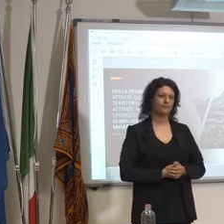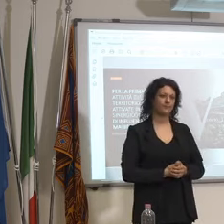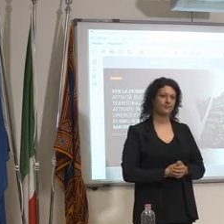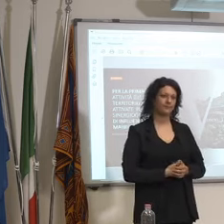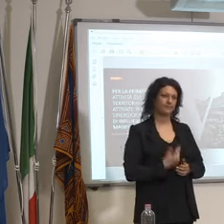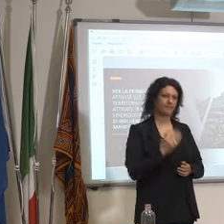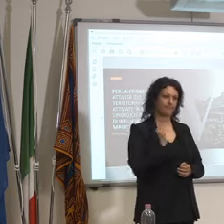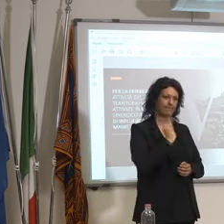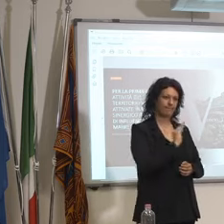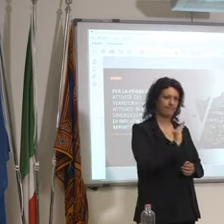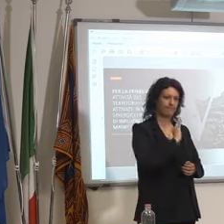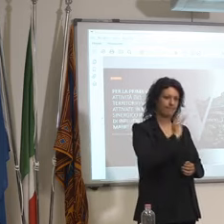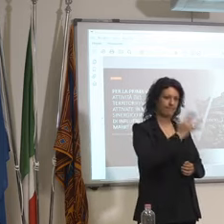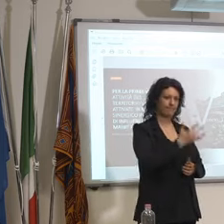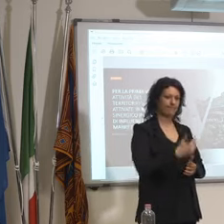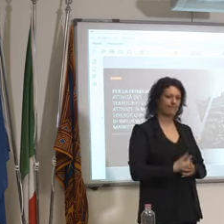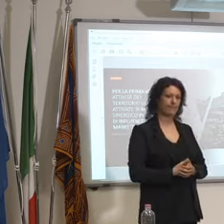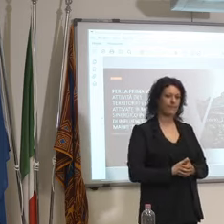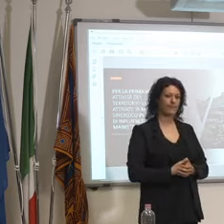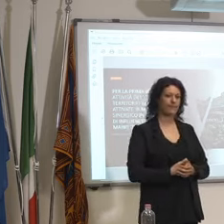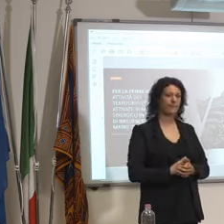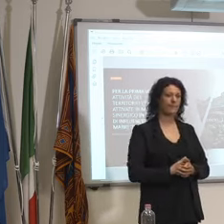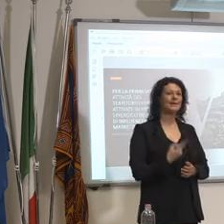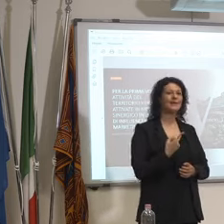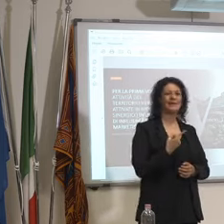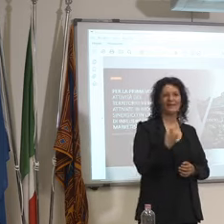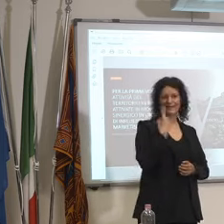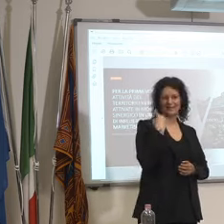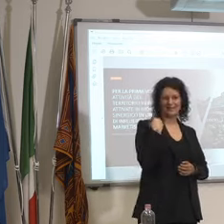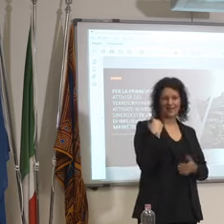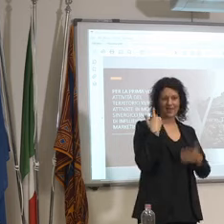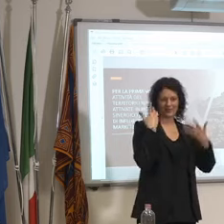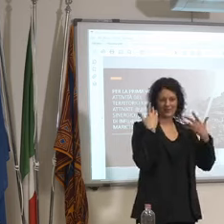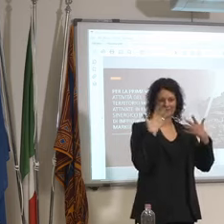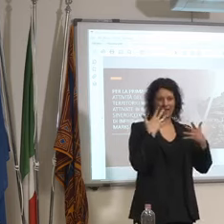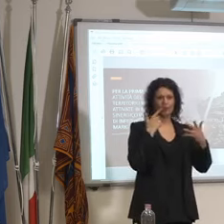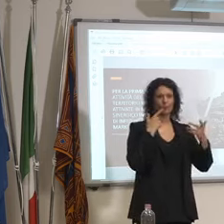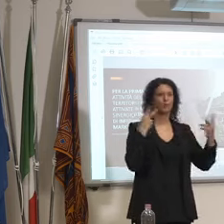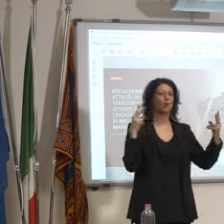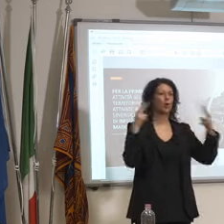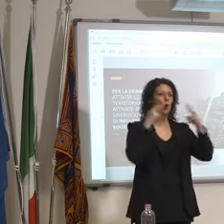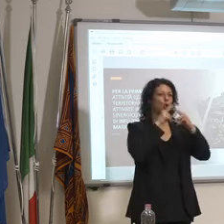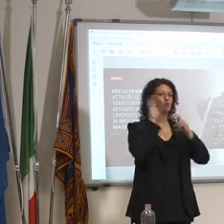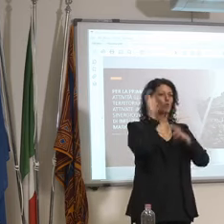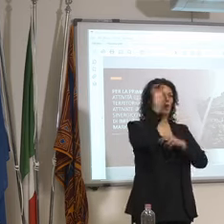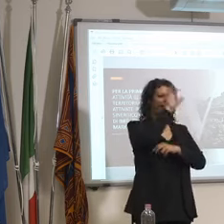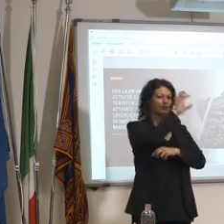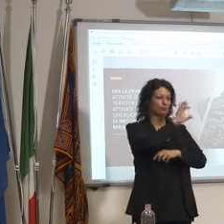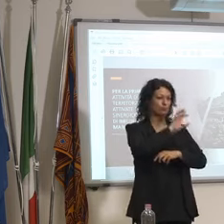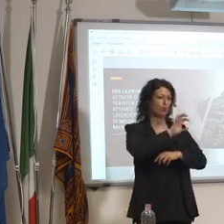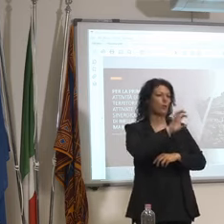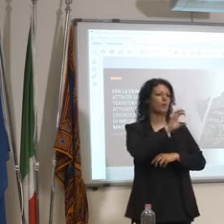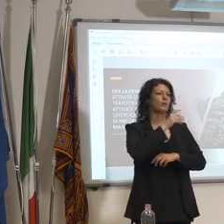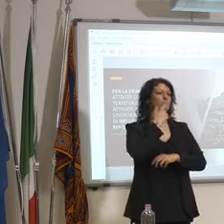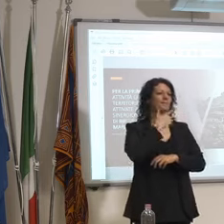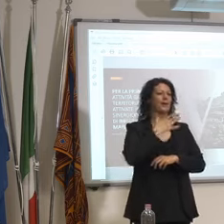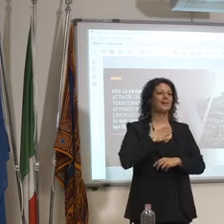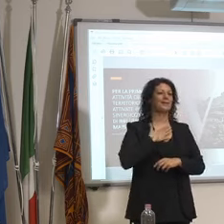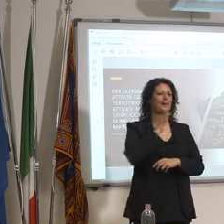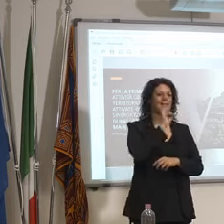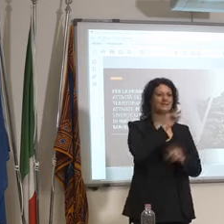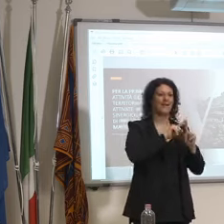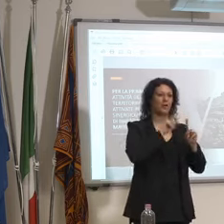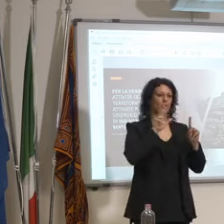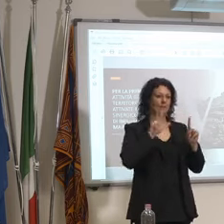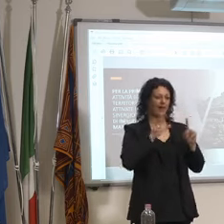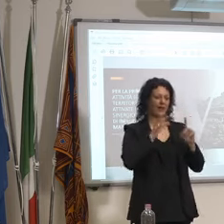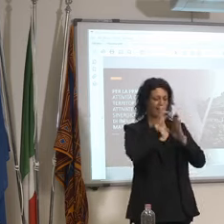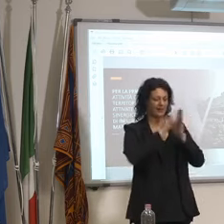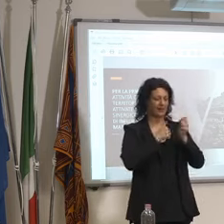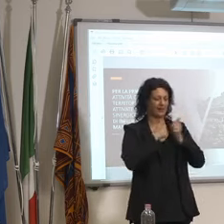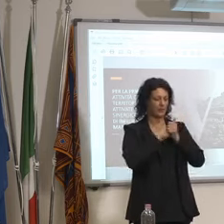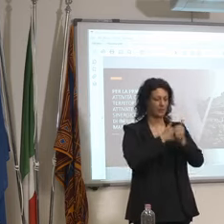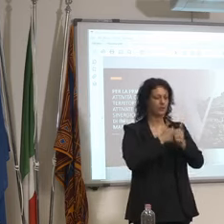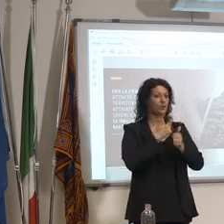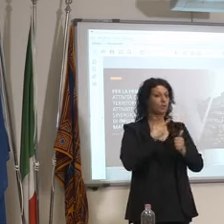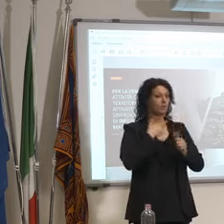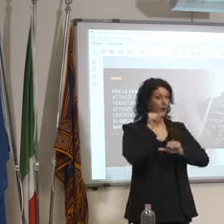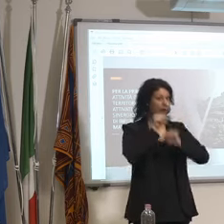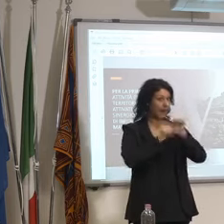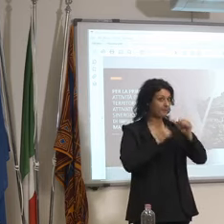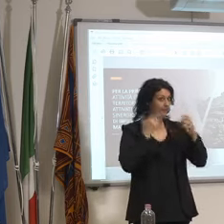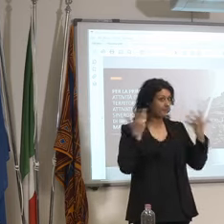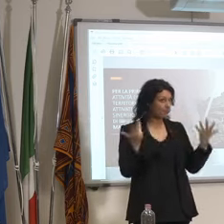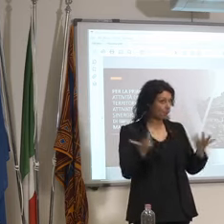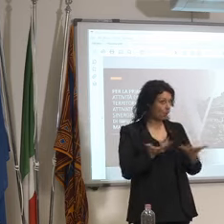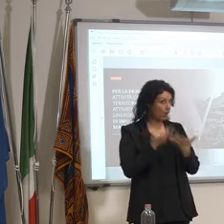'incontro che avete avuto ieri per quanto attiene di linea di vita 0-3 anni ci saranno dei cambiamenti no come per esempio la